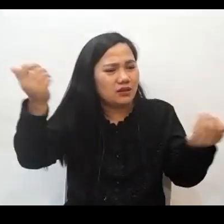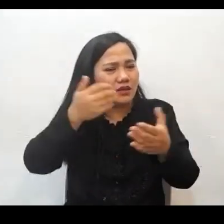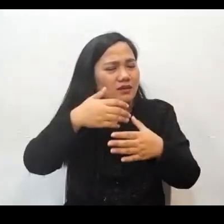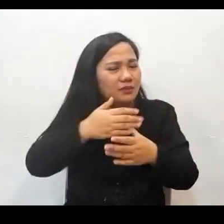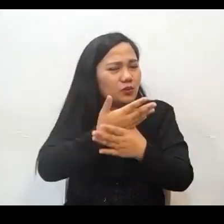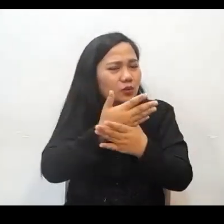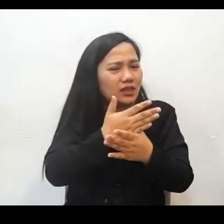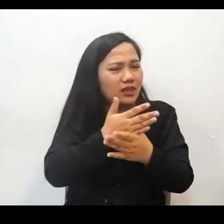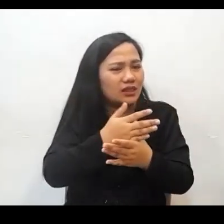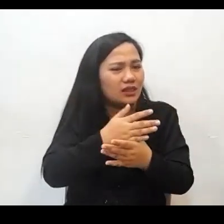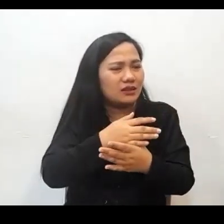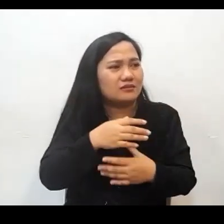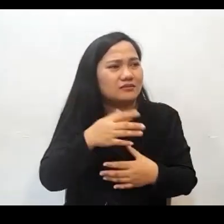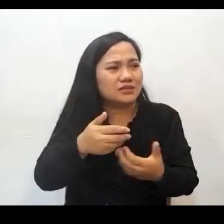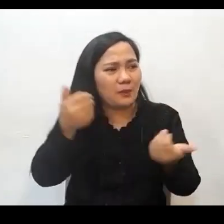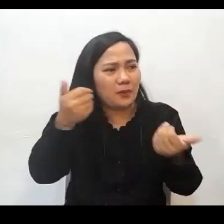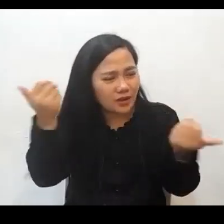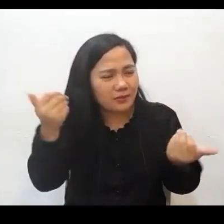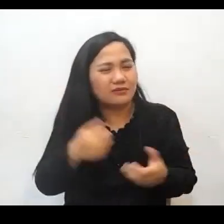Inihiwalay ng Diyos yung liwanag mula sa kadiliman.